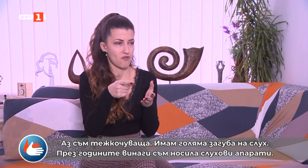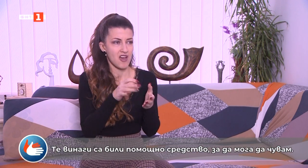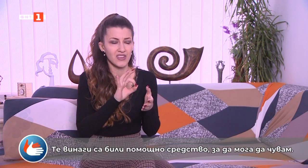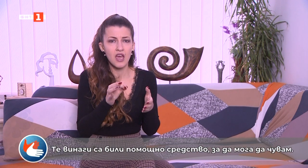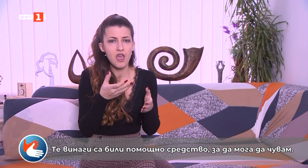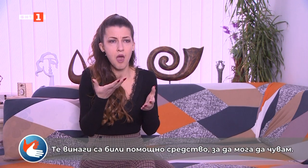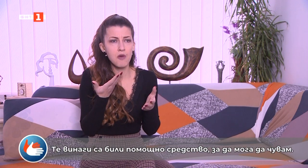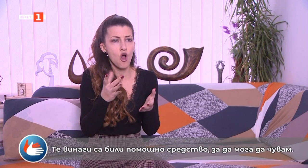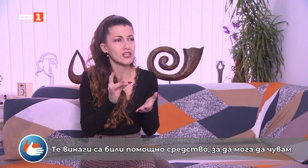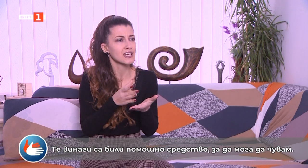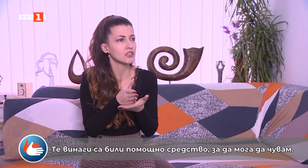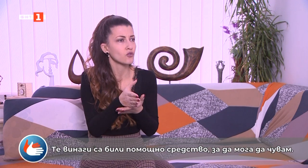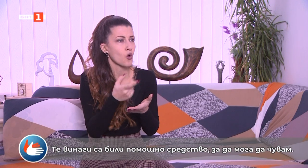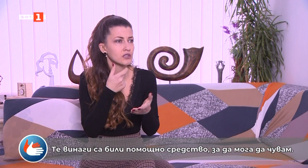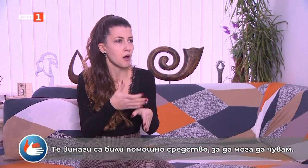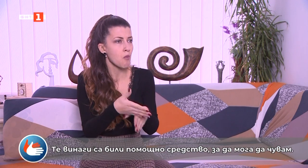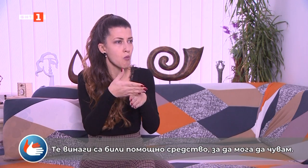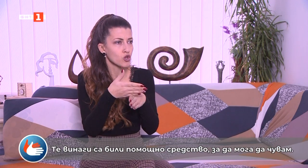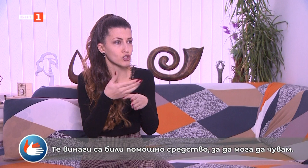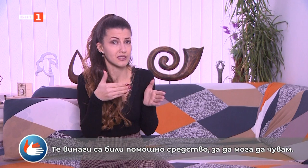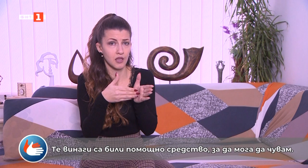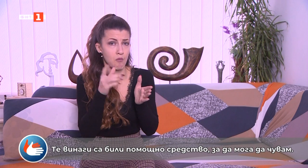Те винаги са били помощно средство, за да мога да чувам.